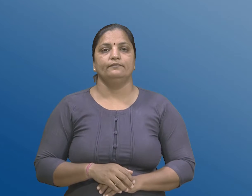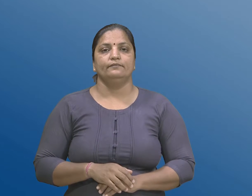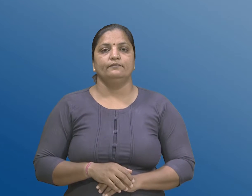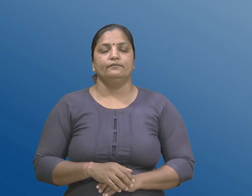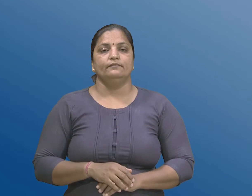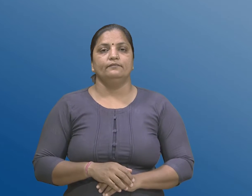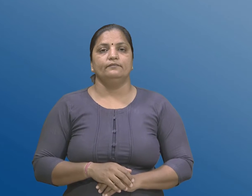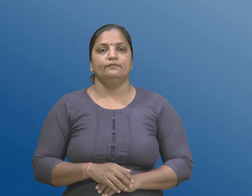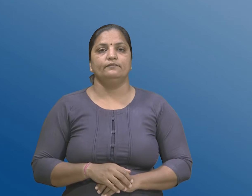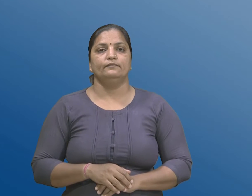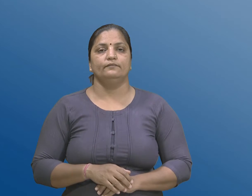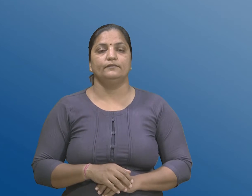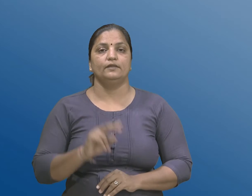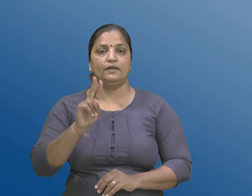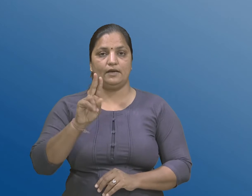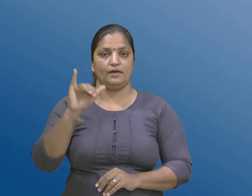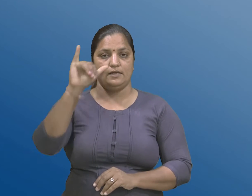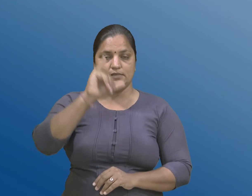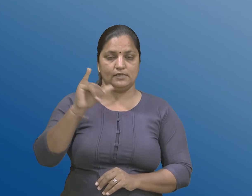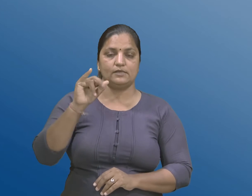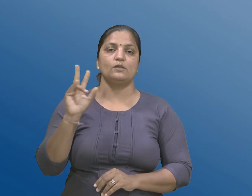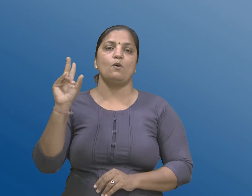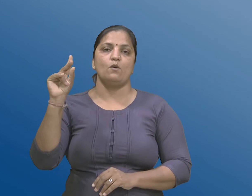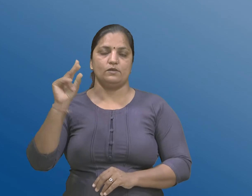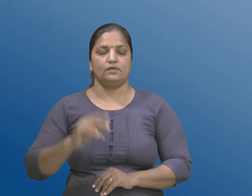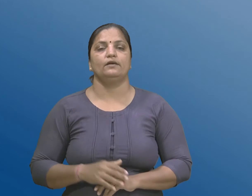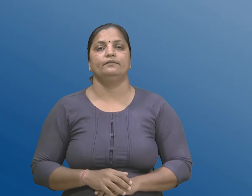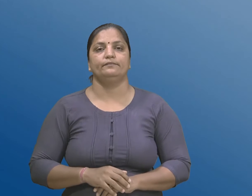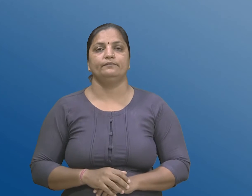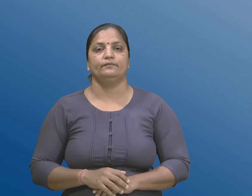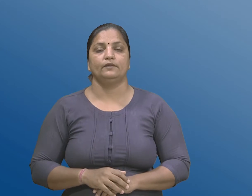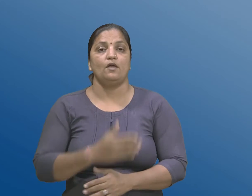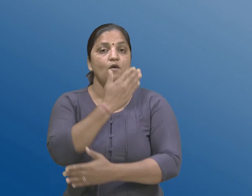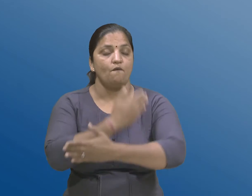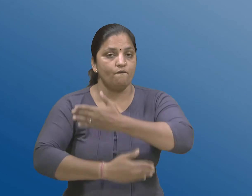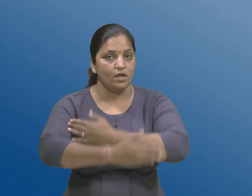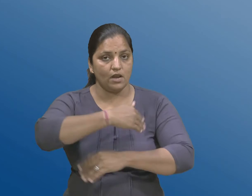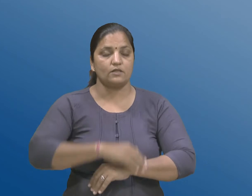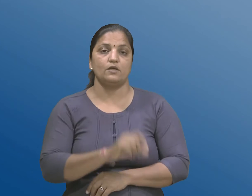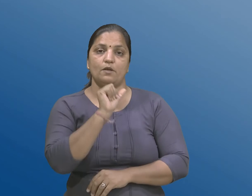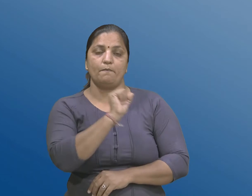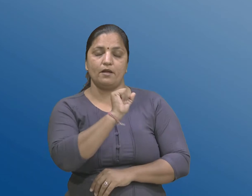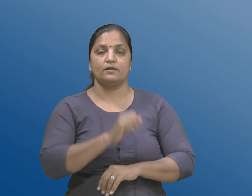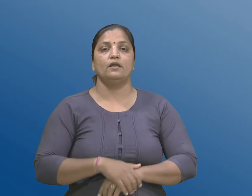6. बिजु विकलांगता धरावती व्यक्तियों माटे नी